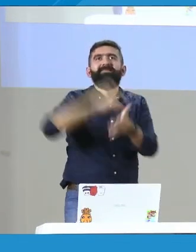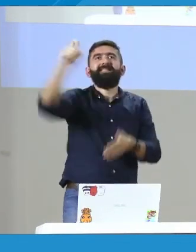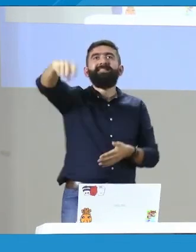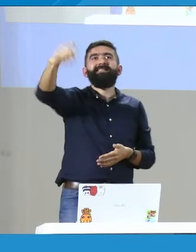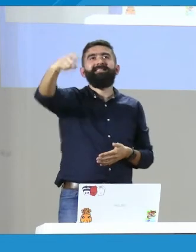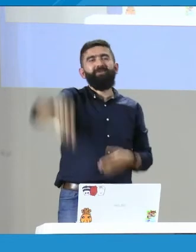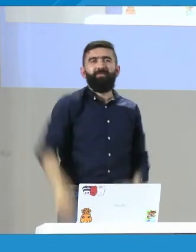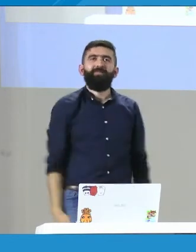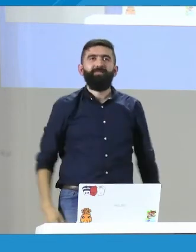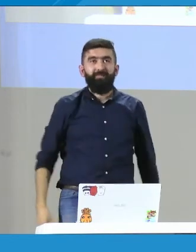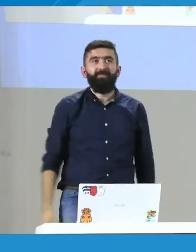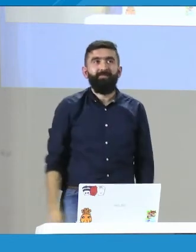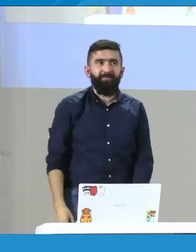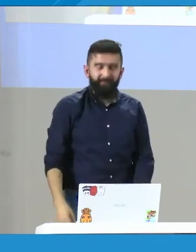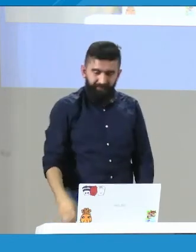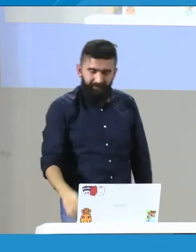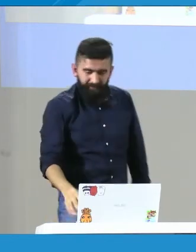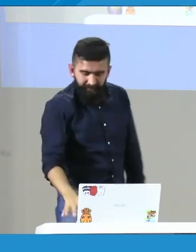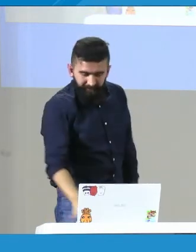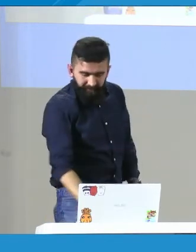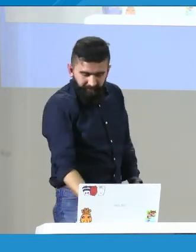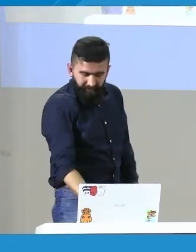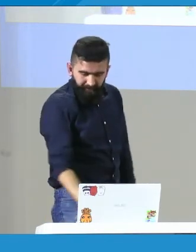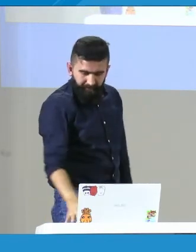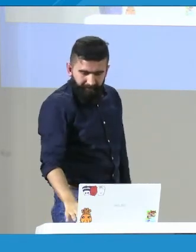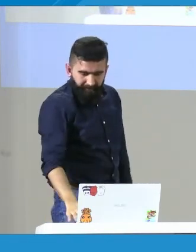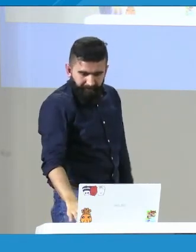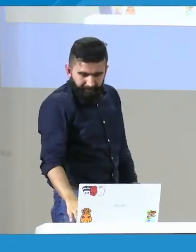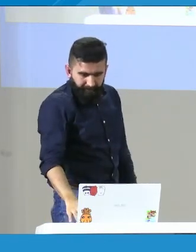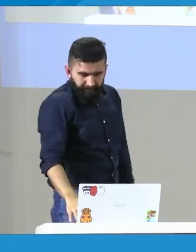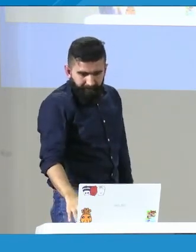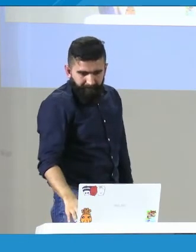todo eso es lo que necesitamos saber para poder entregarles. Siguiente.